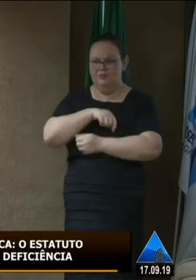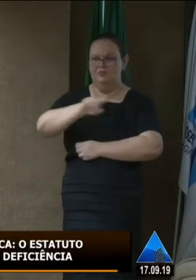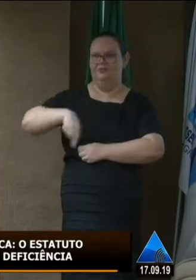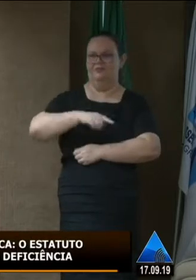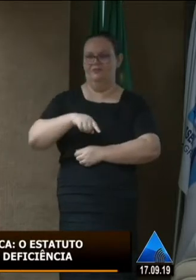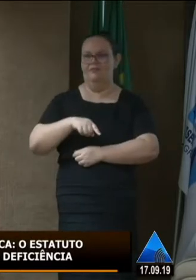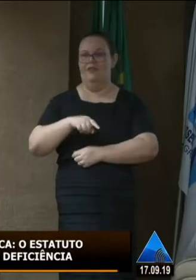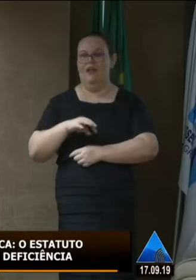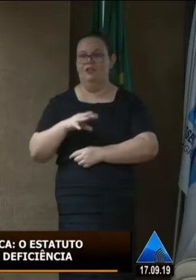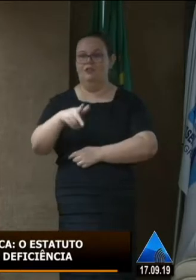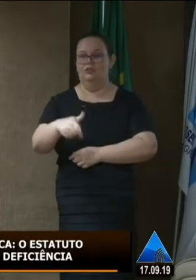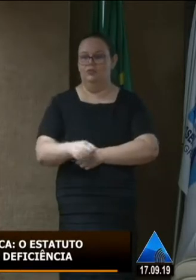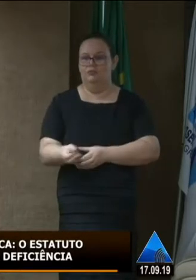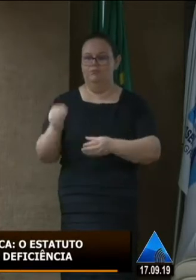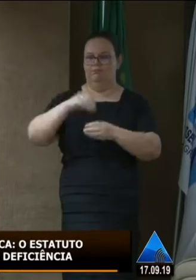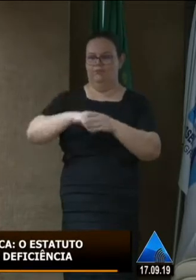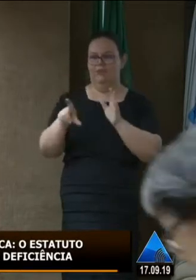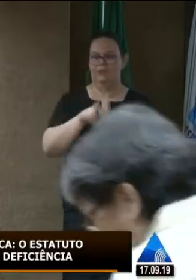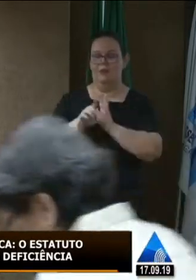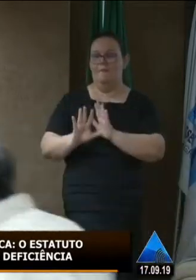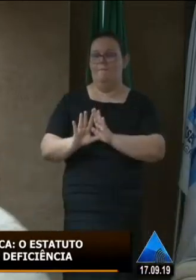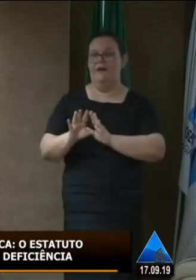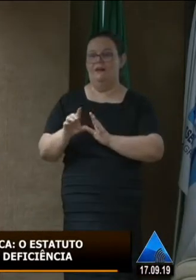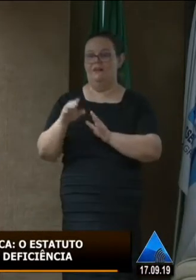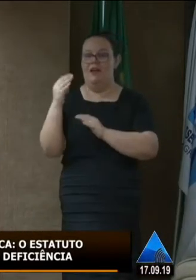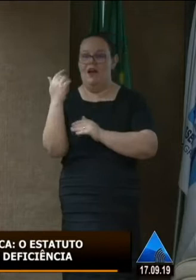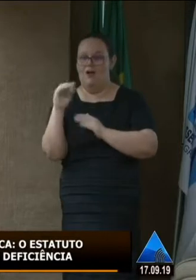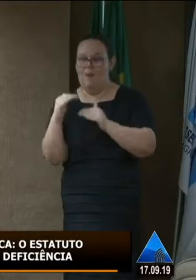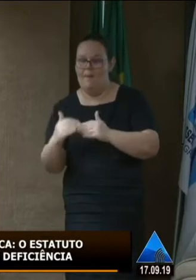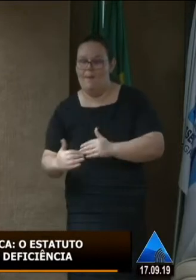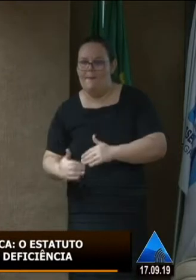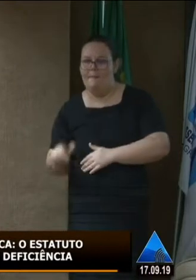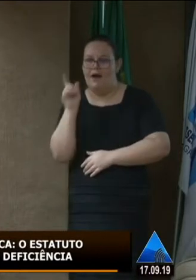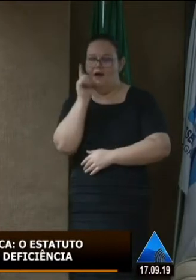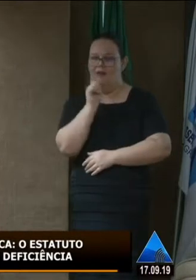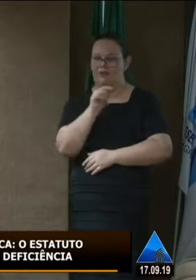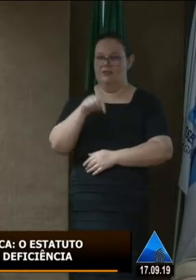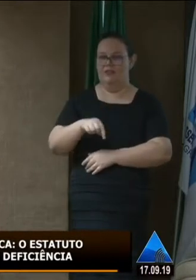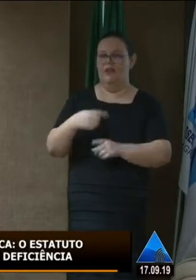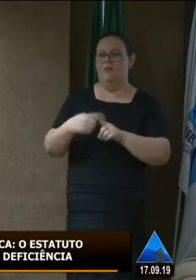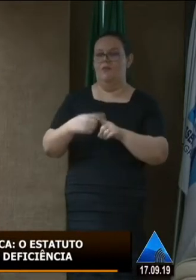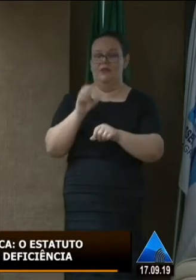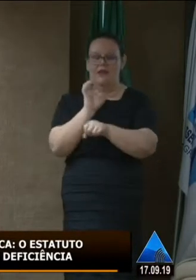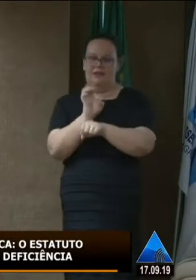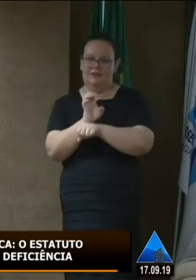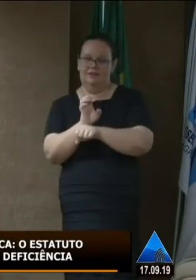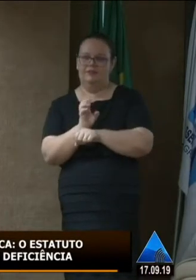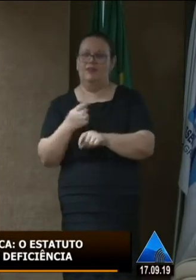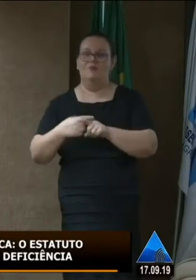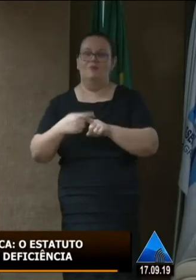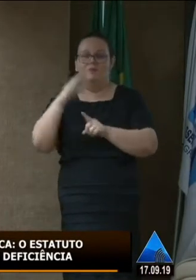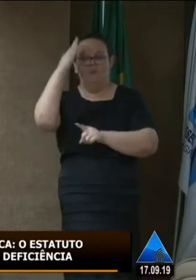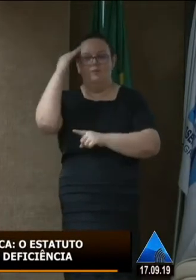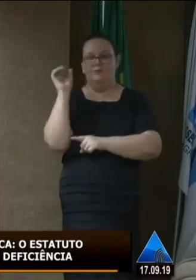E tudo isso é oferecido na legislação, mas a gente não consegue acompanhar isso de fato enquanto Estado, porque só sabe realmente quem vive na pele, e as